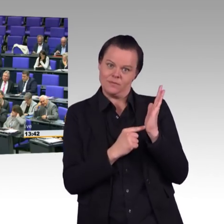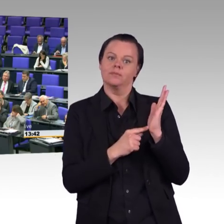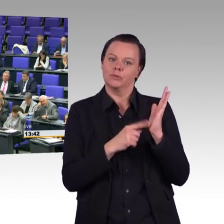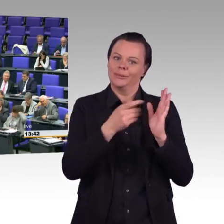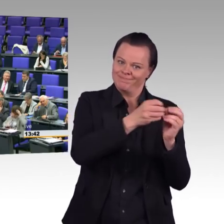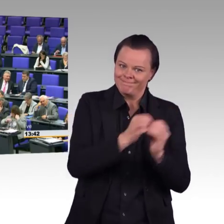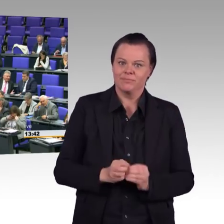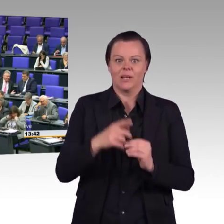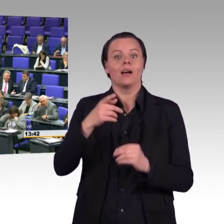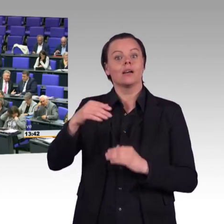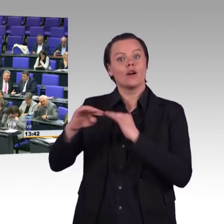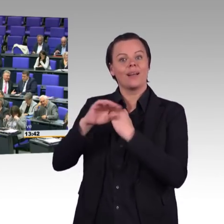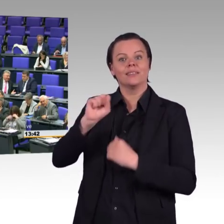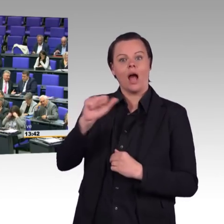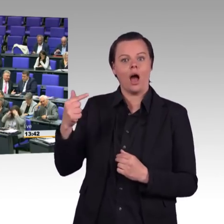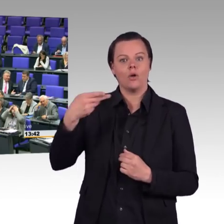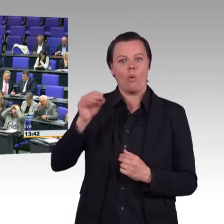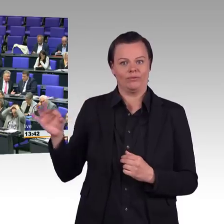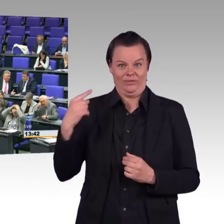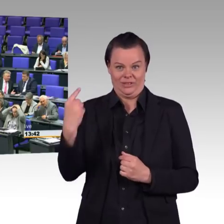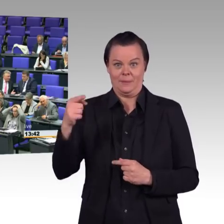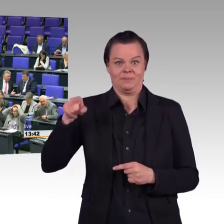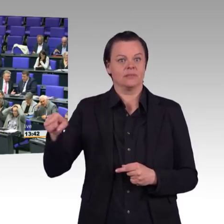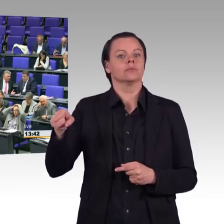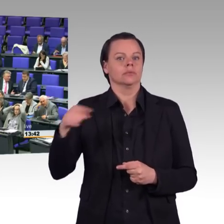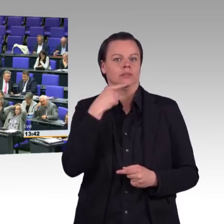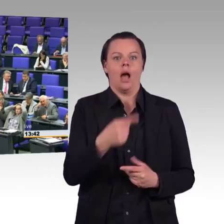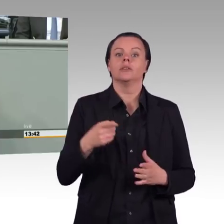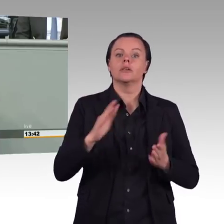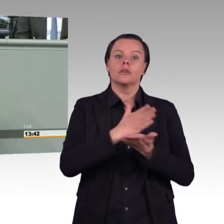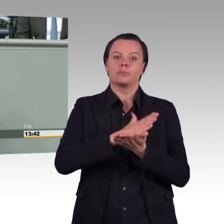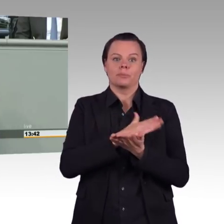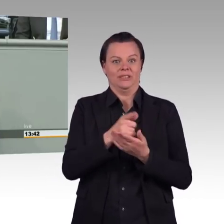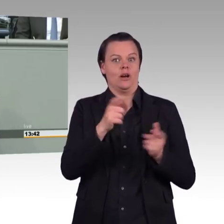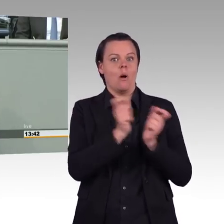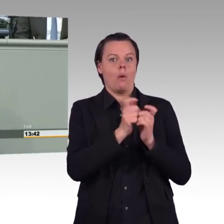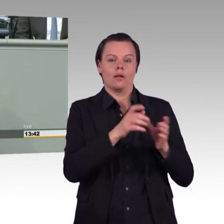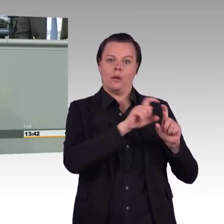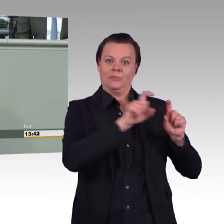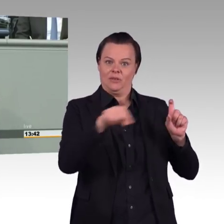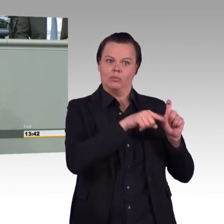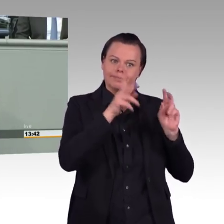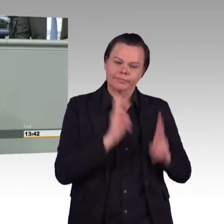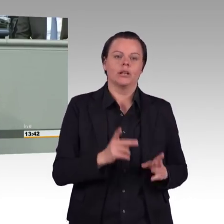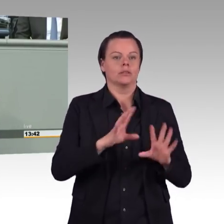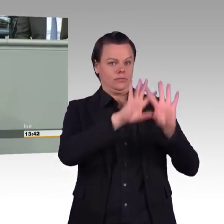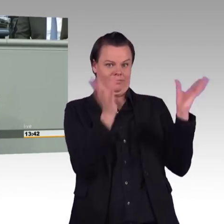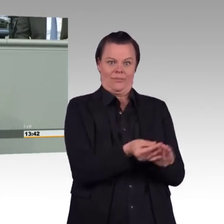es sind nicht nur Fridays for Future, nicht nur Extinction Rebellion oder Ende Gelände, auch fast 20.000 Wissenschaftlerinnen unterstützen